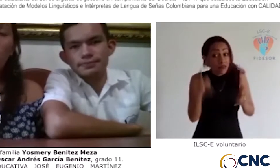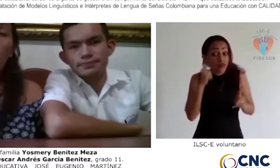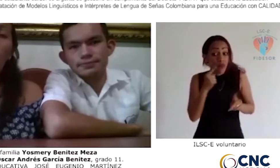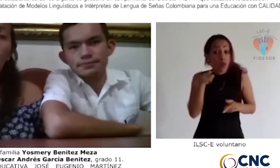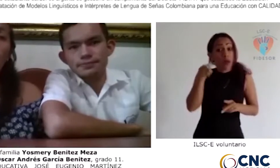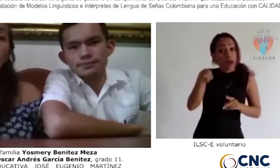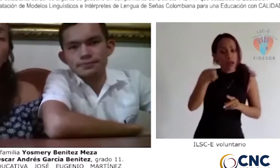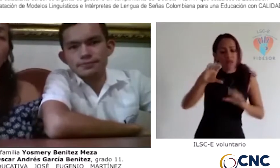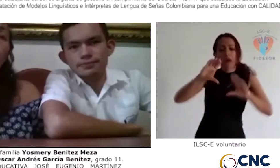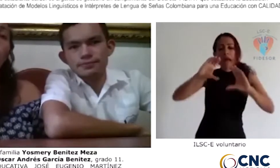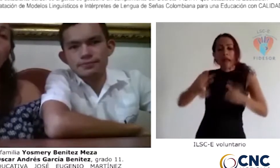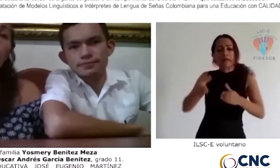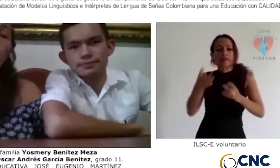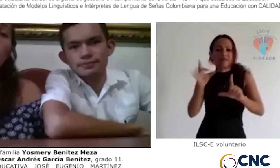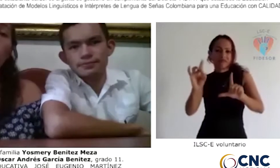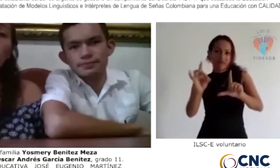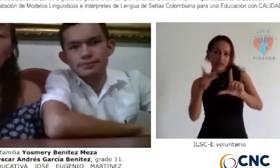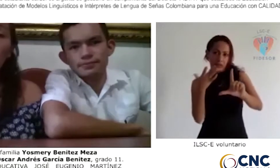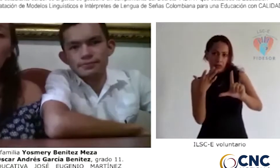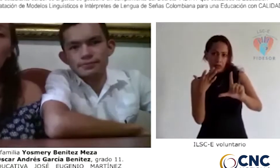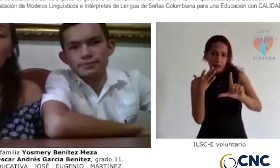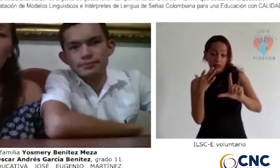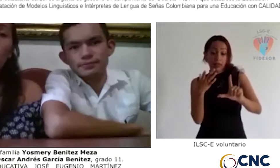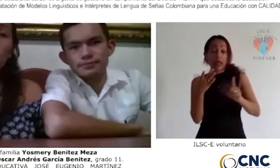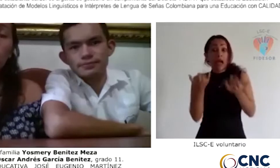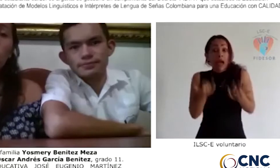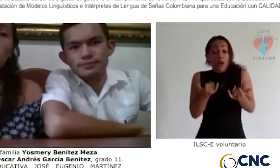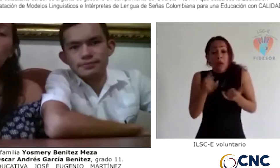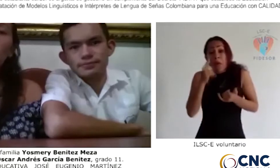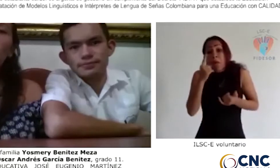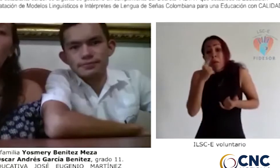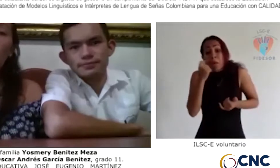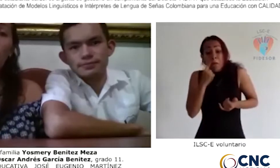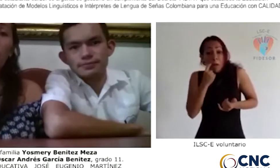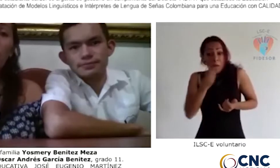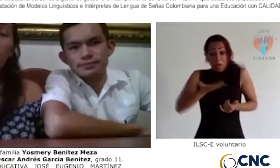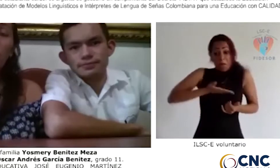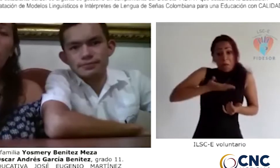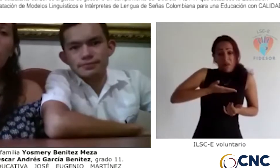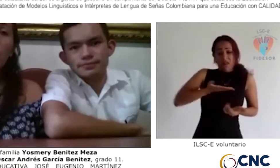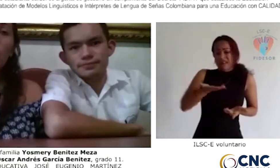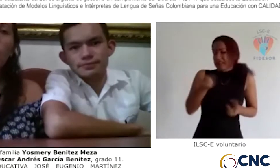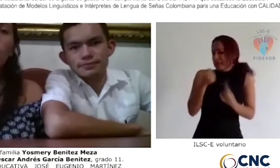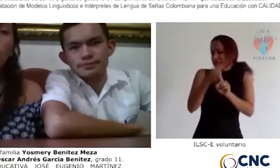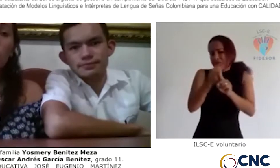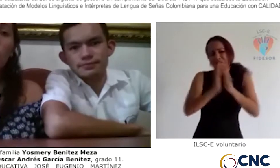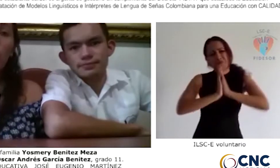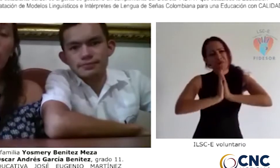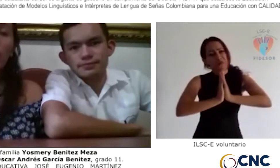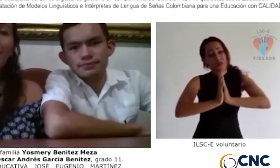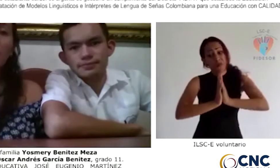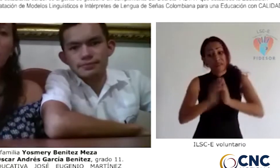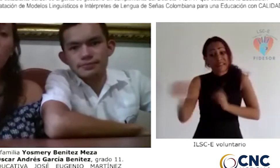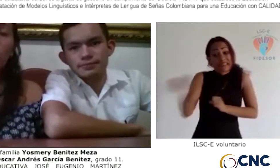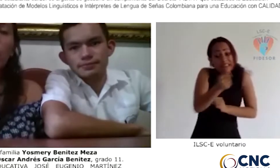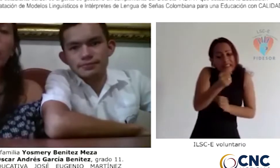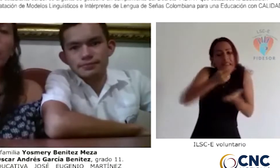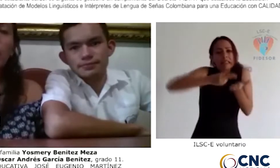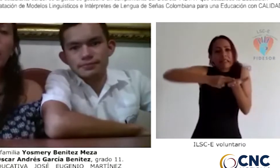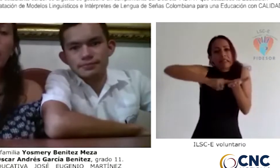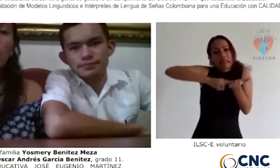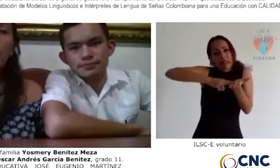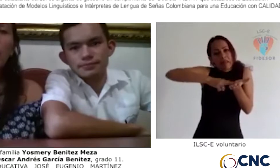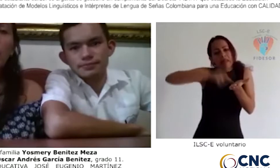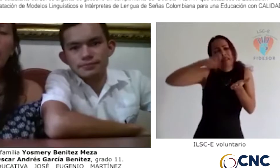sordos. Ahora mismo, los niños sordos, nosotros como padres de familia necesitamos que usted nos haga la gestión